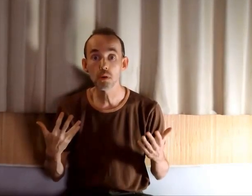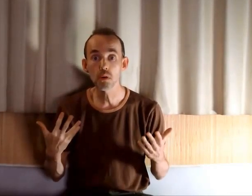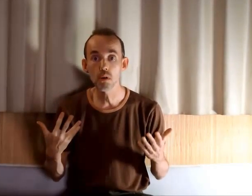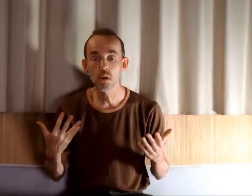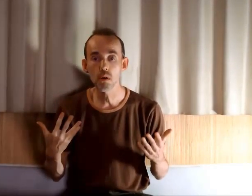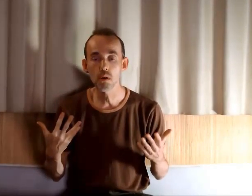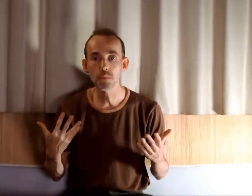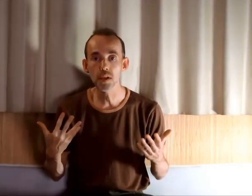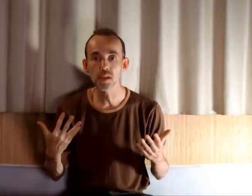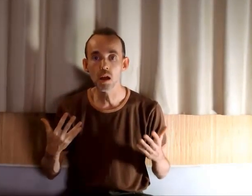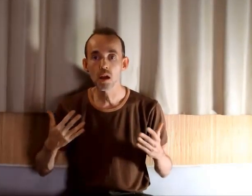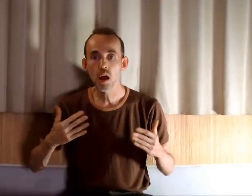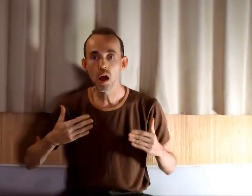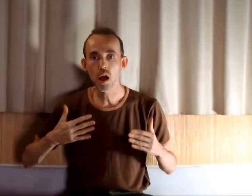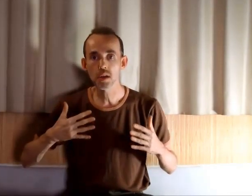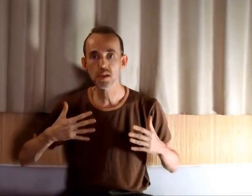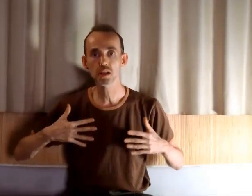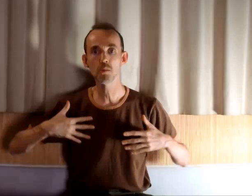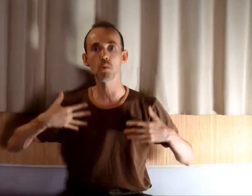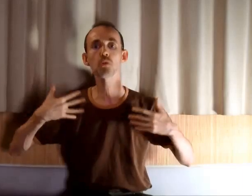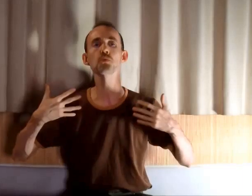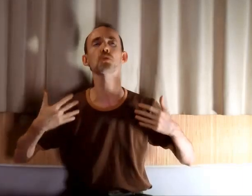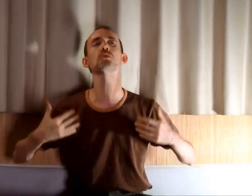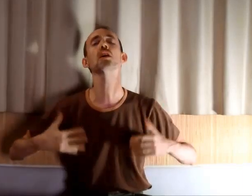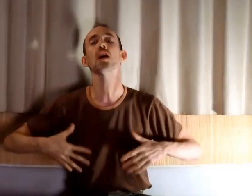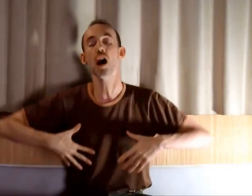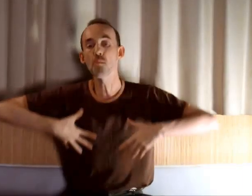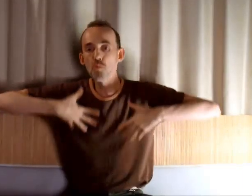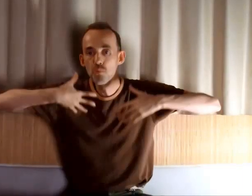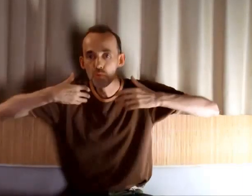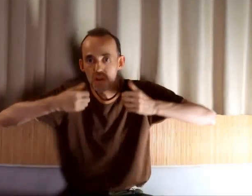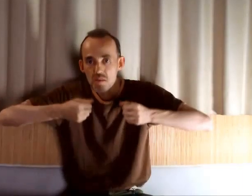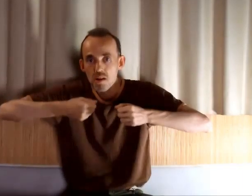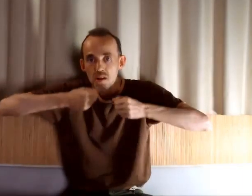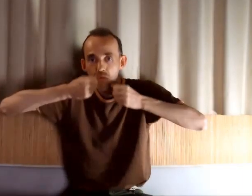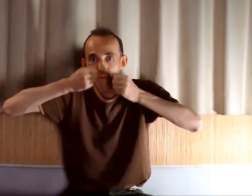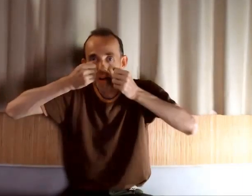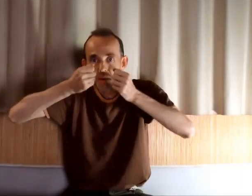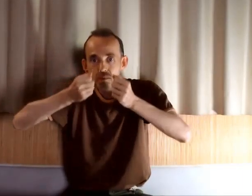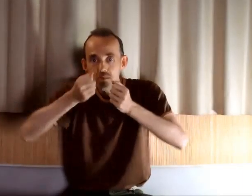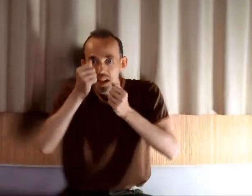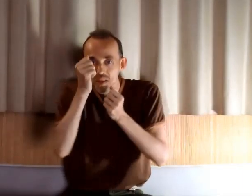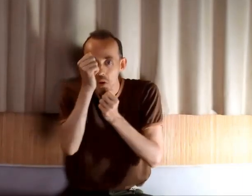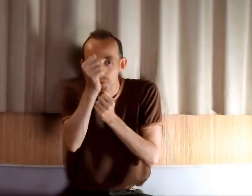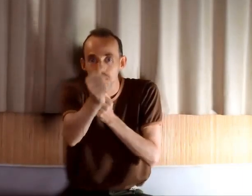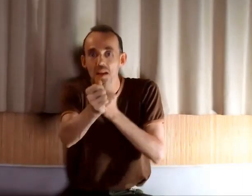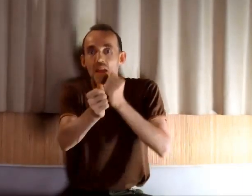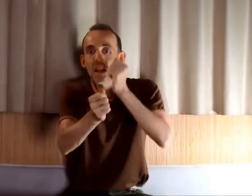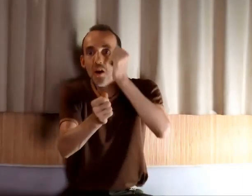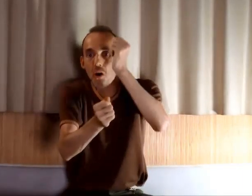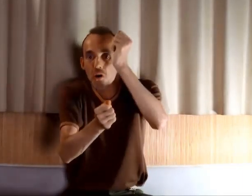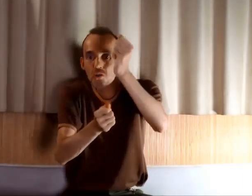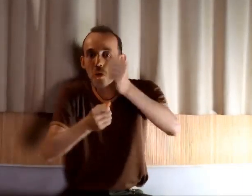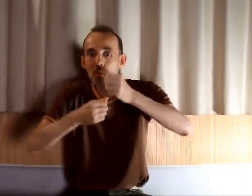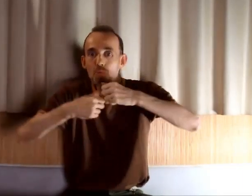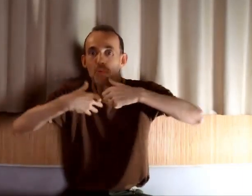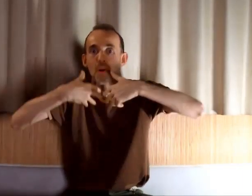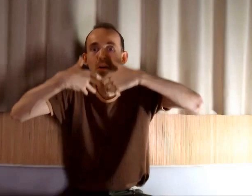faire ça. À un certain moment, quand vous vous sentirez un peu plus libre, vous aurez peut-être envie d'aller encore plus loin